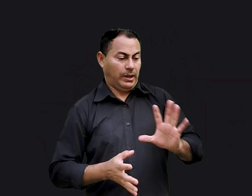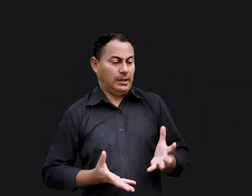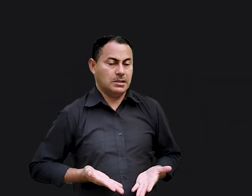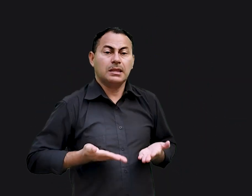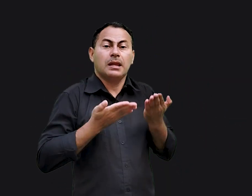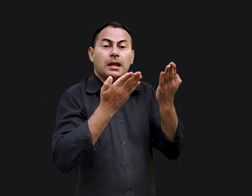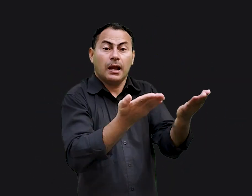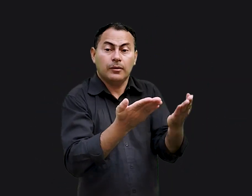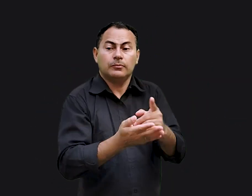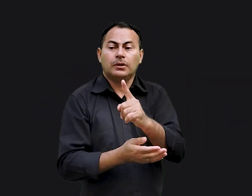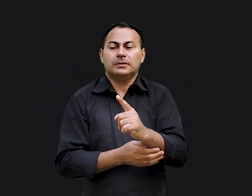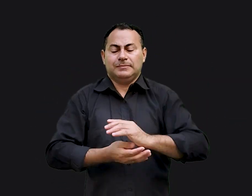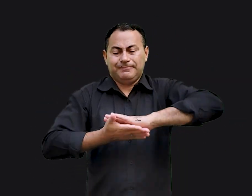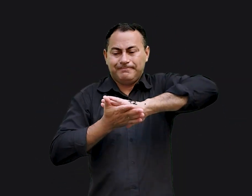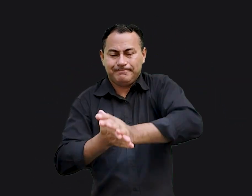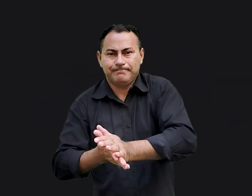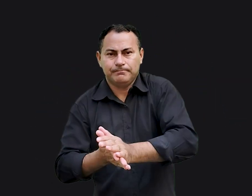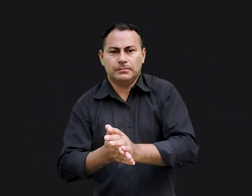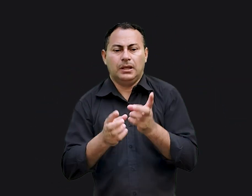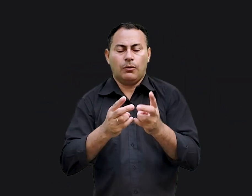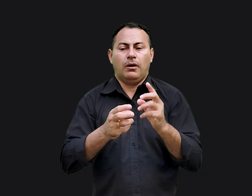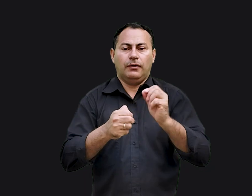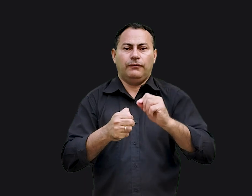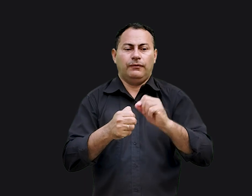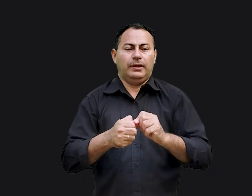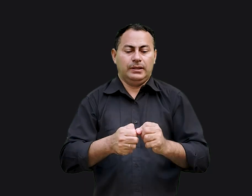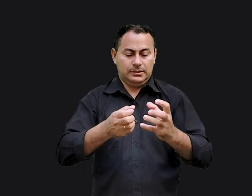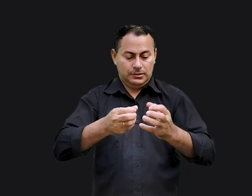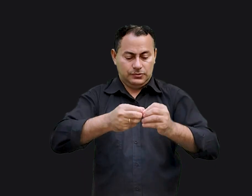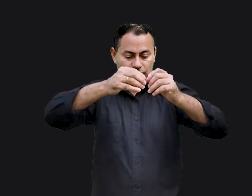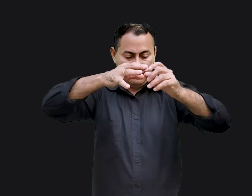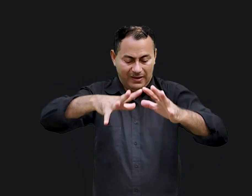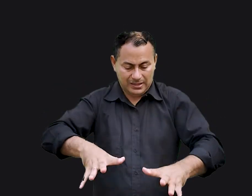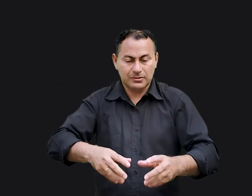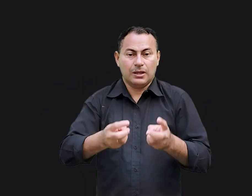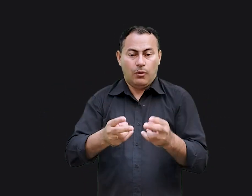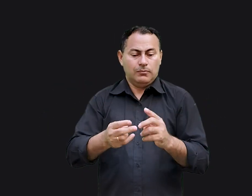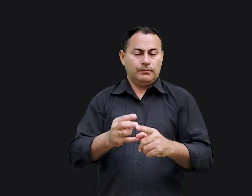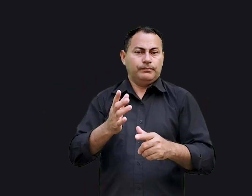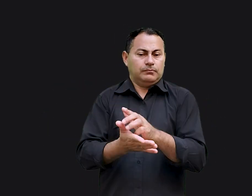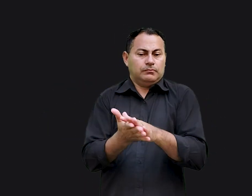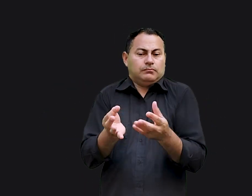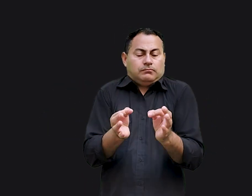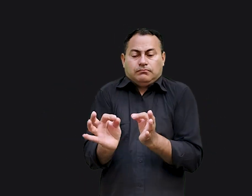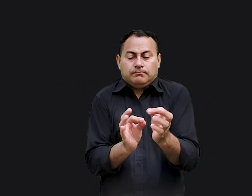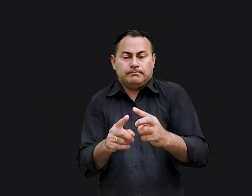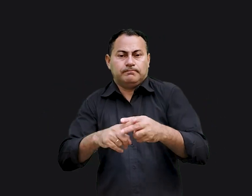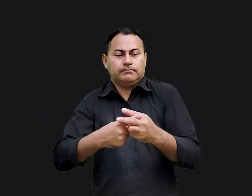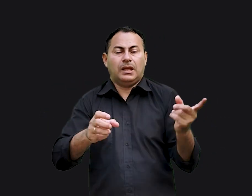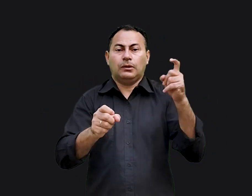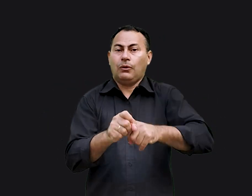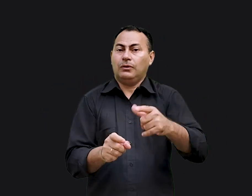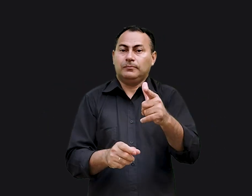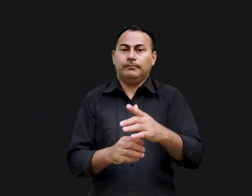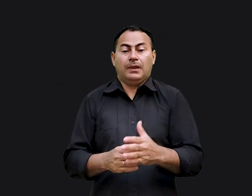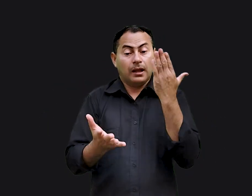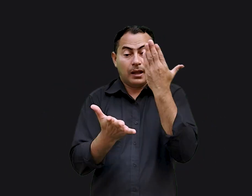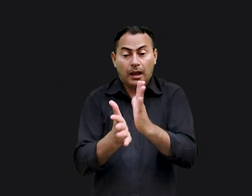recusam a se entregar. Vocês serão esmagados, como fiz com este vaso. Não haverá conserto nem retorno.